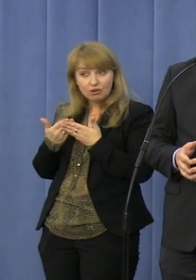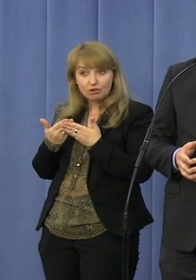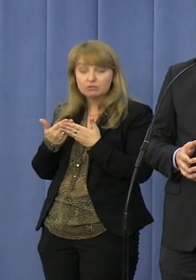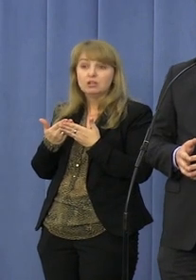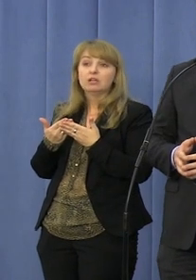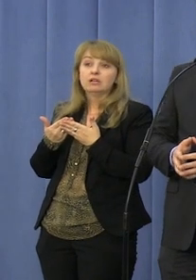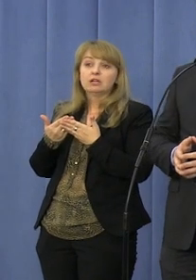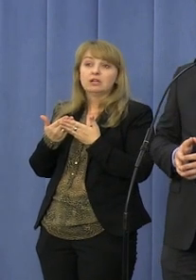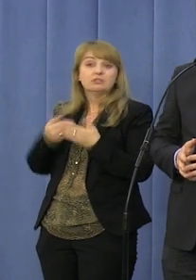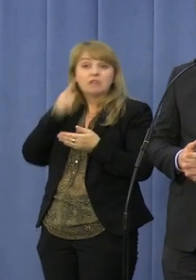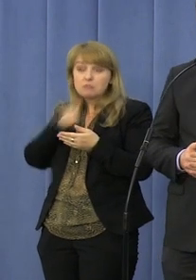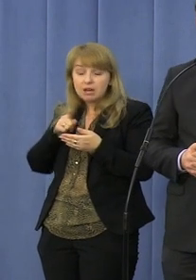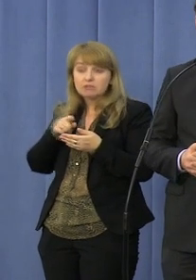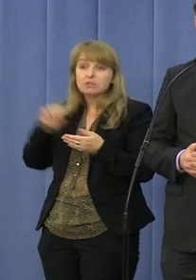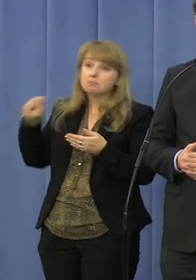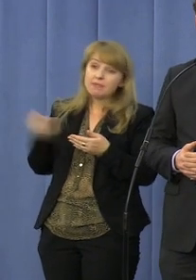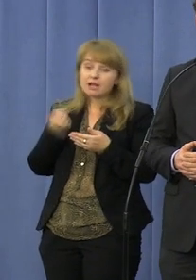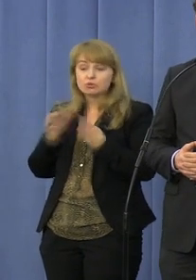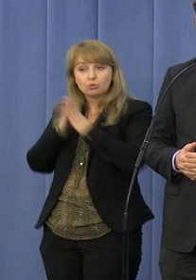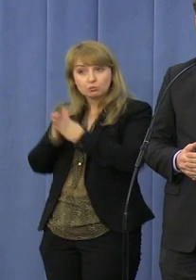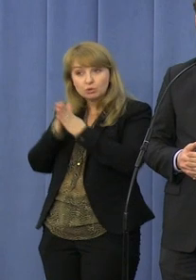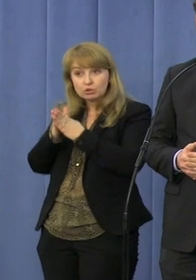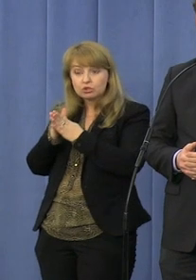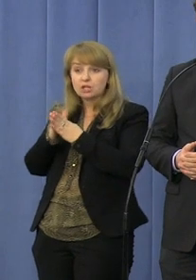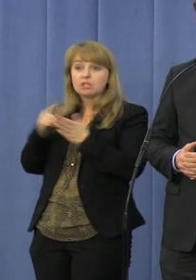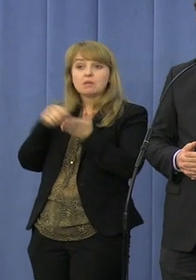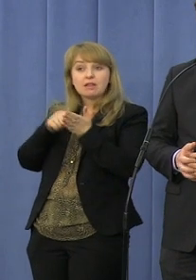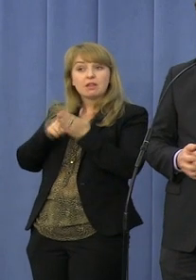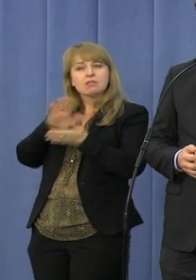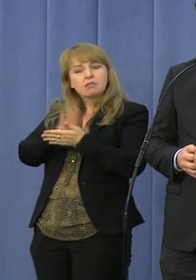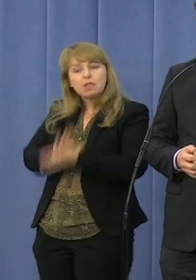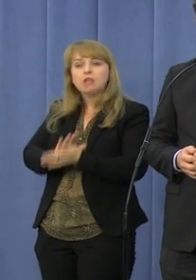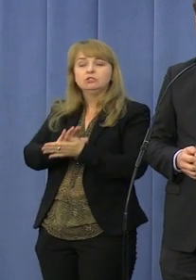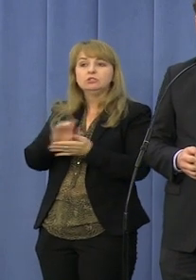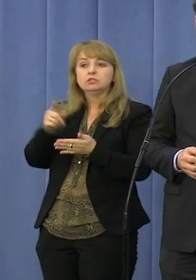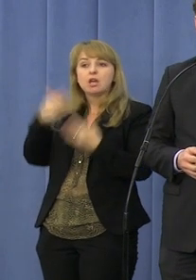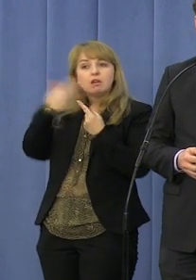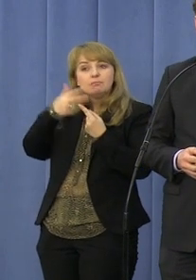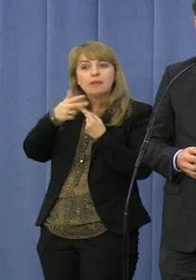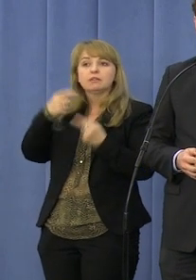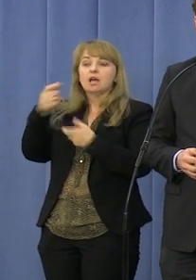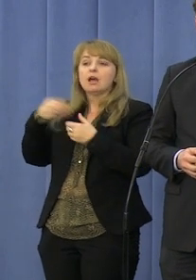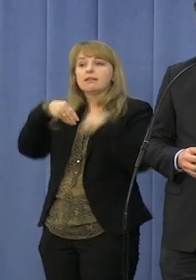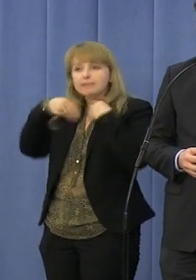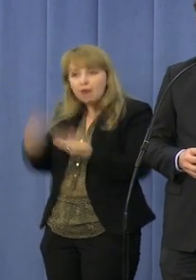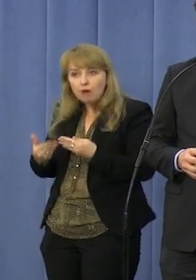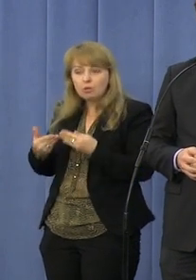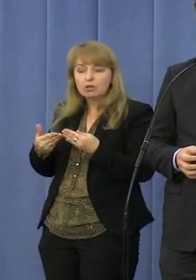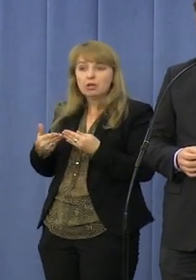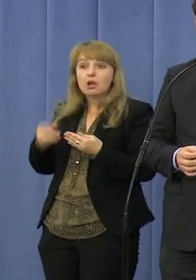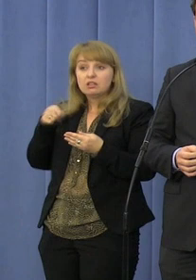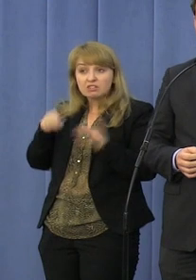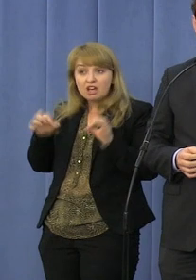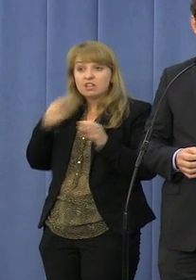naprawdę bardzo państwa też prosimy o to, żeby ten nacisk jednak media położyły, ponieważ mamy po raz